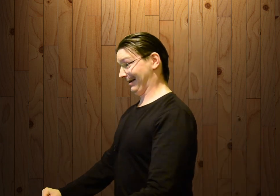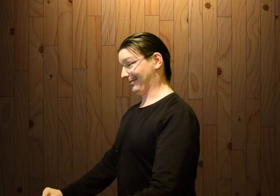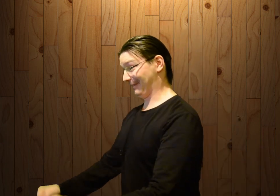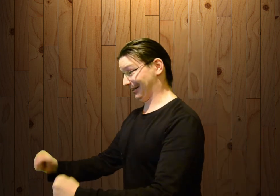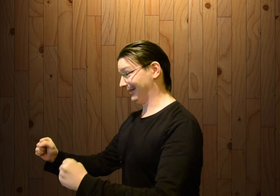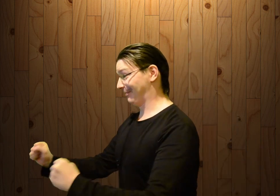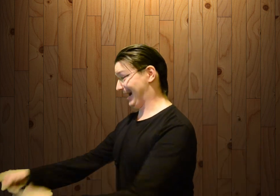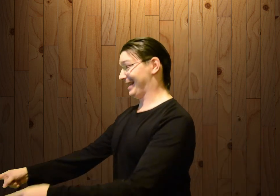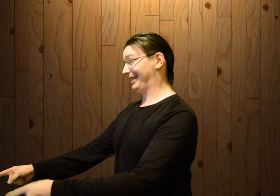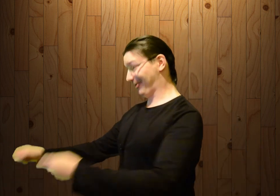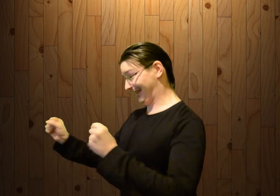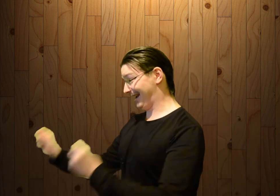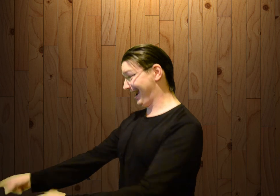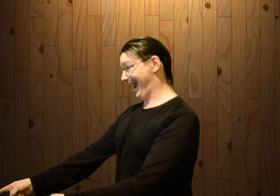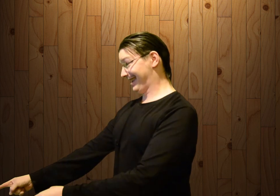Он пришел на праздник, он олень.